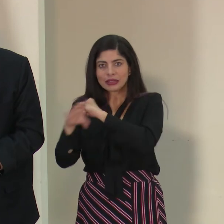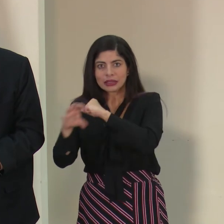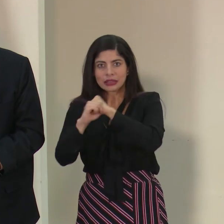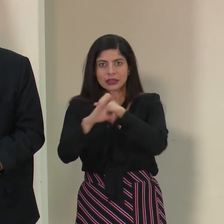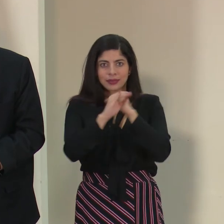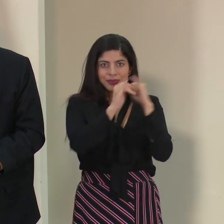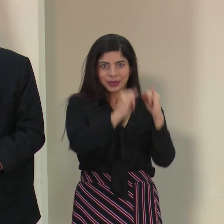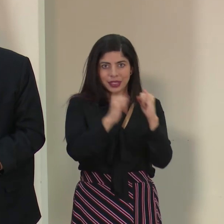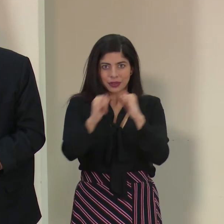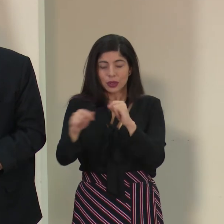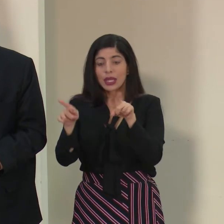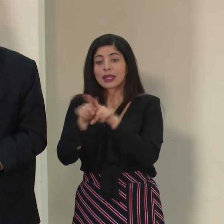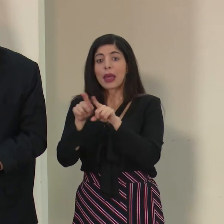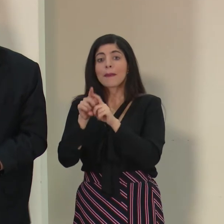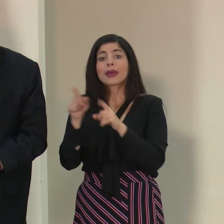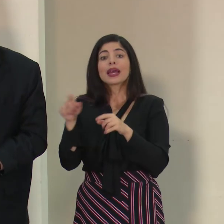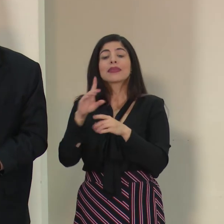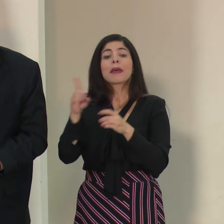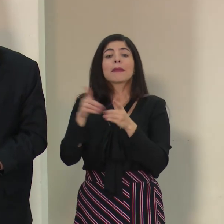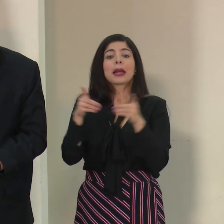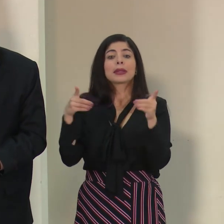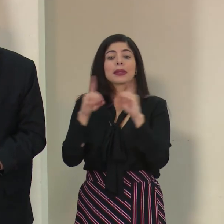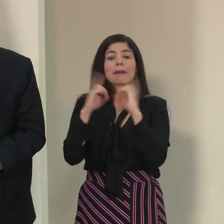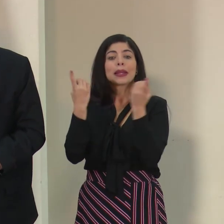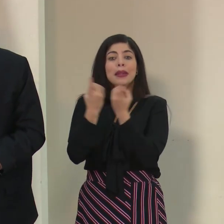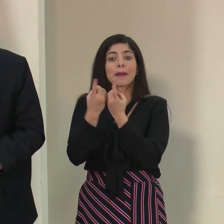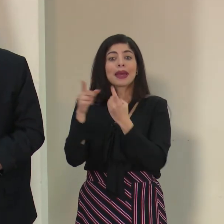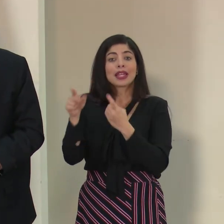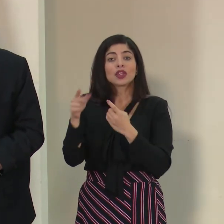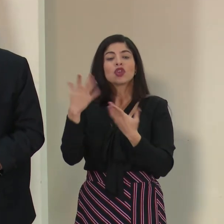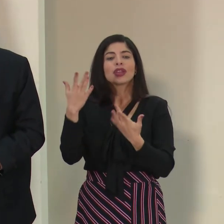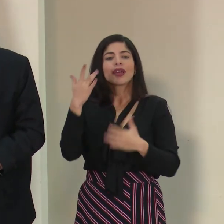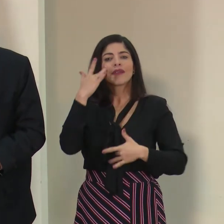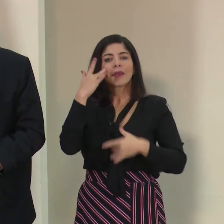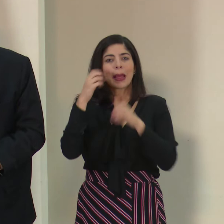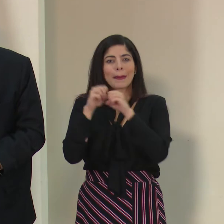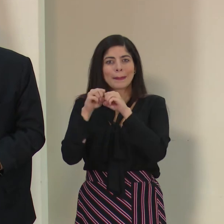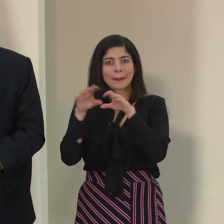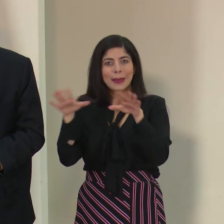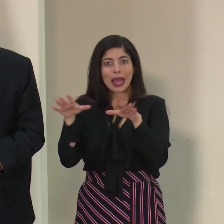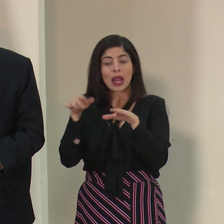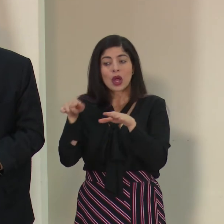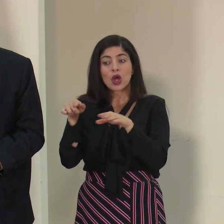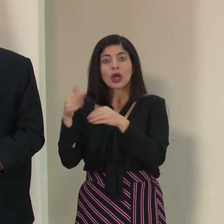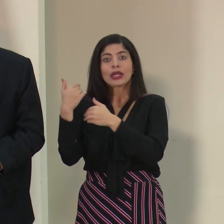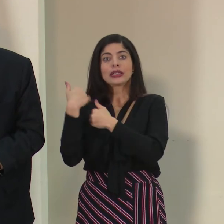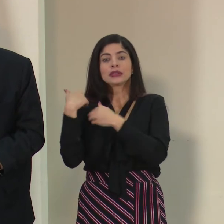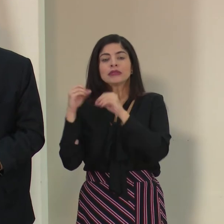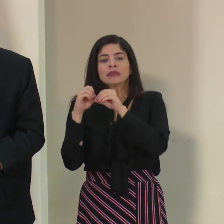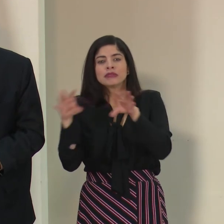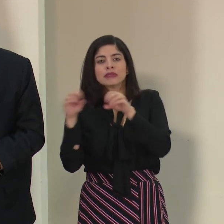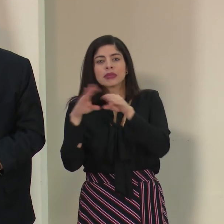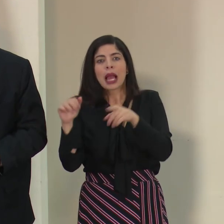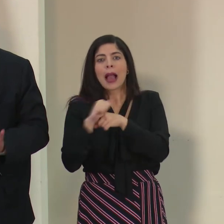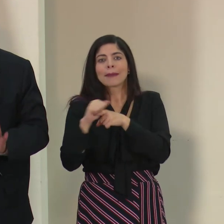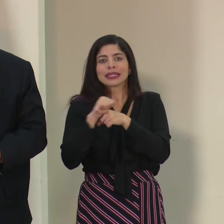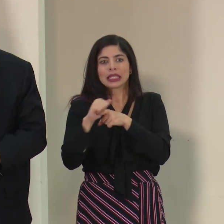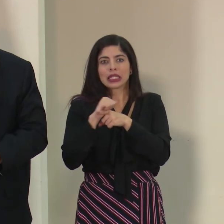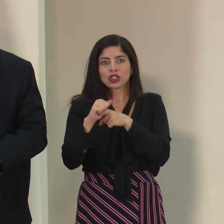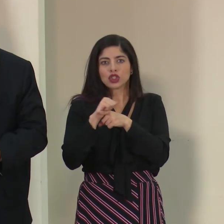departamentos de vigilancia epidemiológica, a través de la vigilancia epidemiológica del nivel central, de que hagan capacitaciones a cada uno de los usuarios